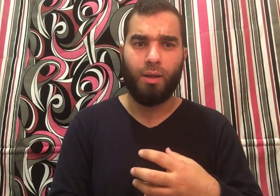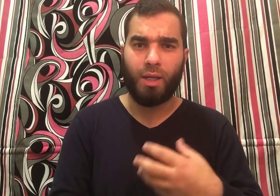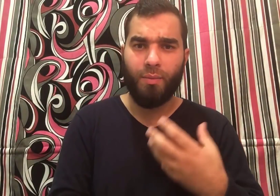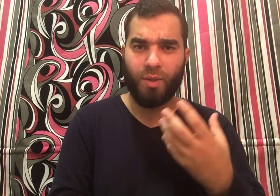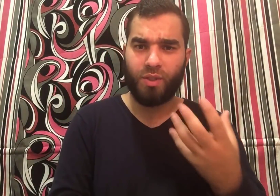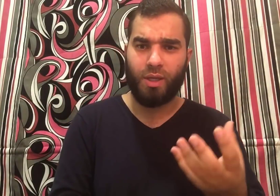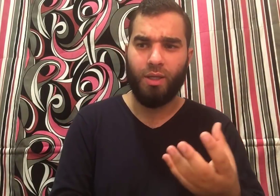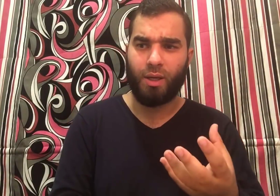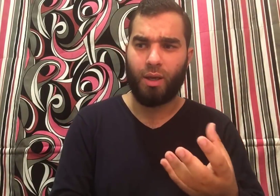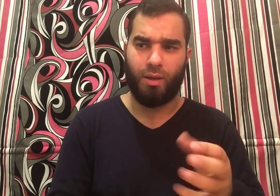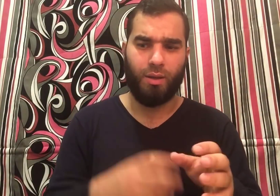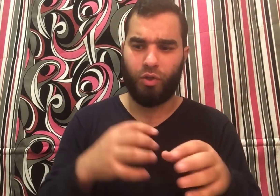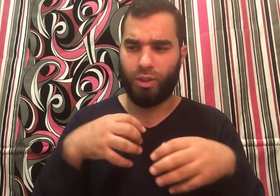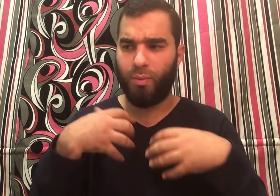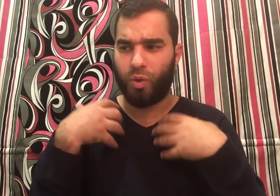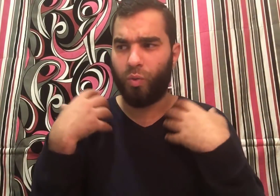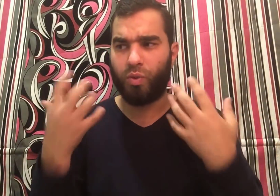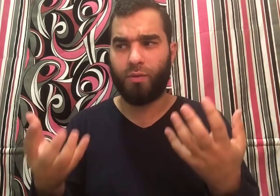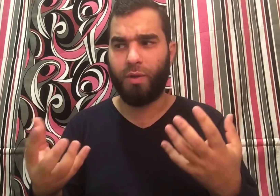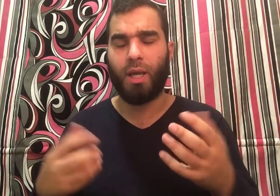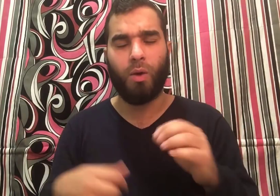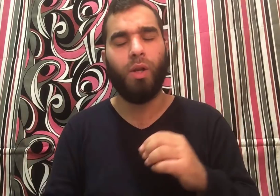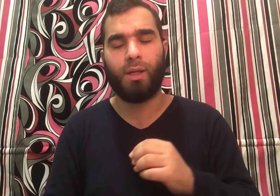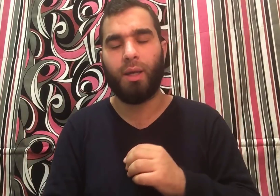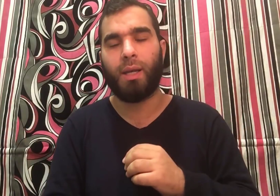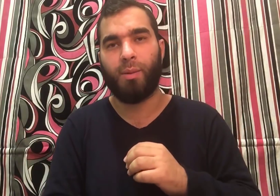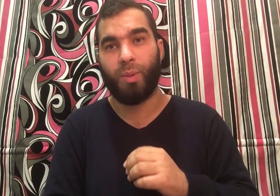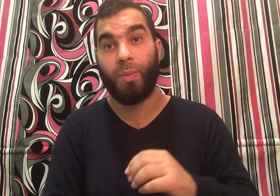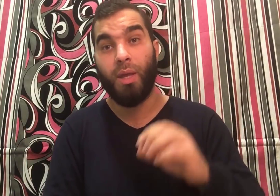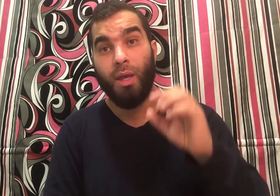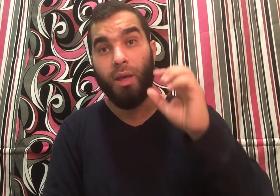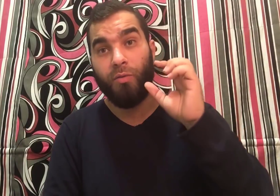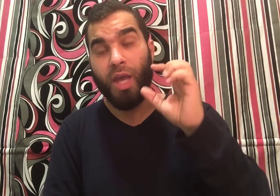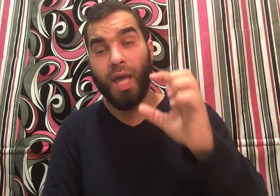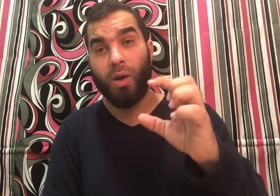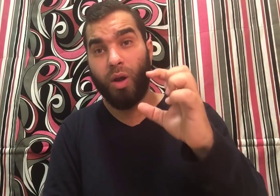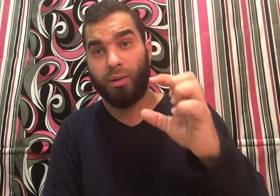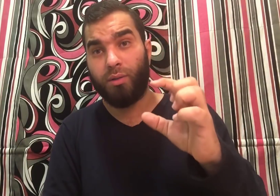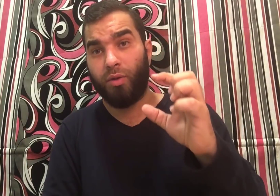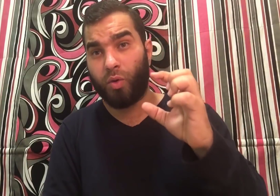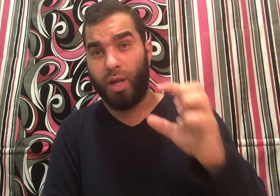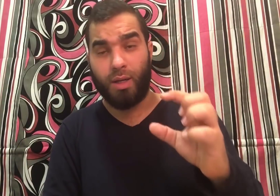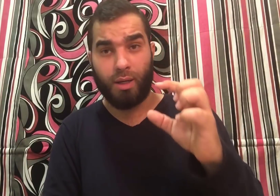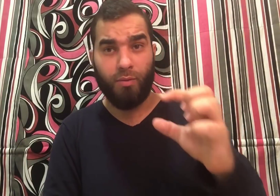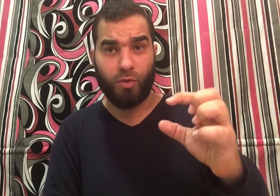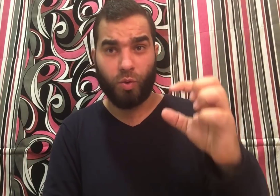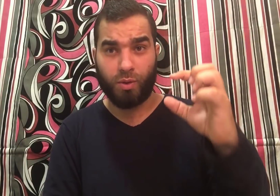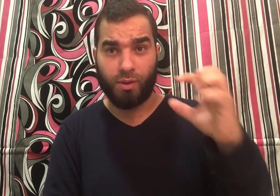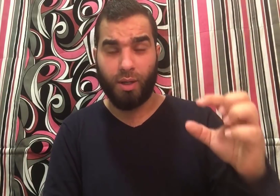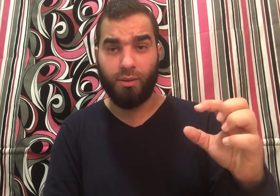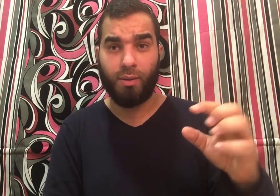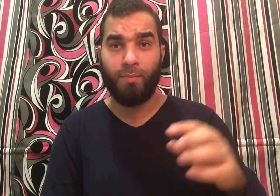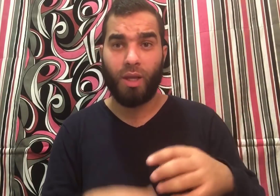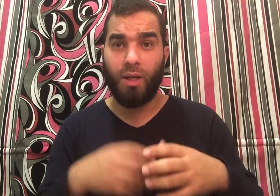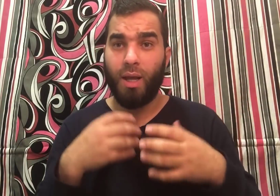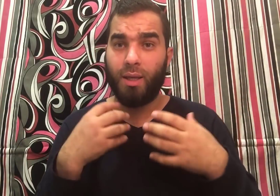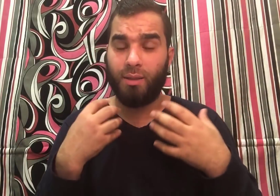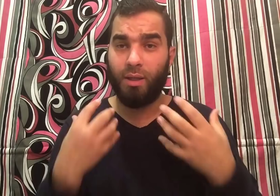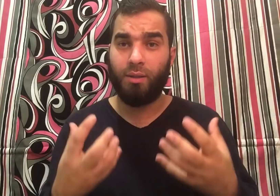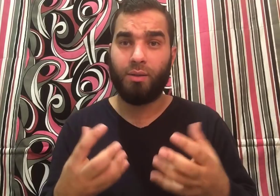الكلام دا من صحيح الشياطين بتكون مصفضة هقول لك يا أخي الحبيب في آية وردت في القرآن الكريم في سورة صاد الآية دية